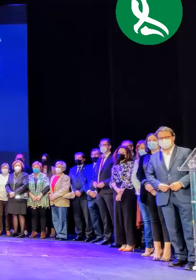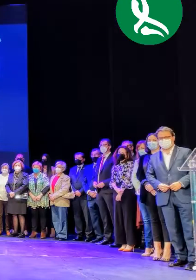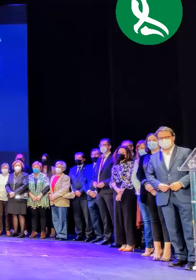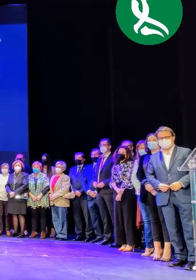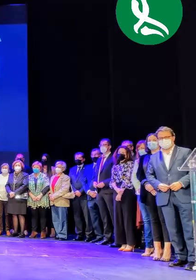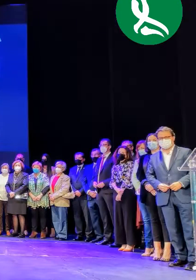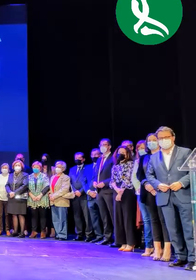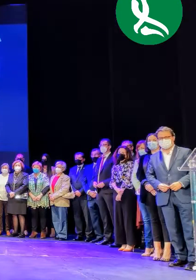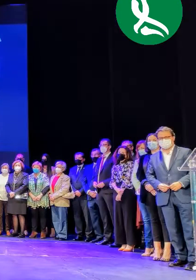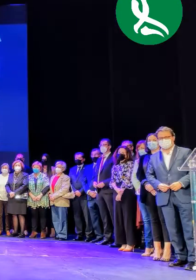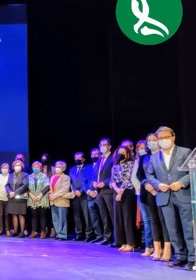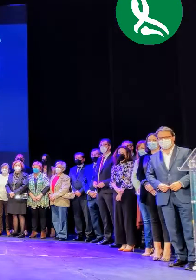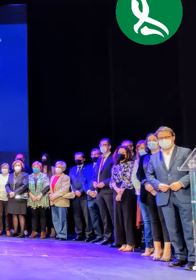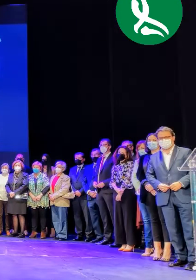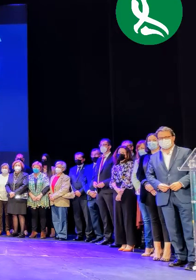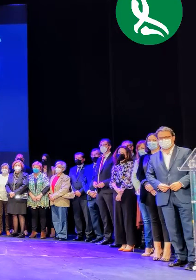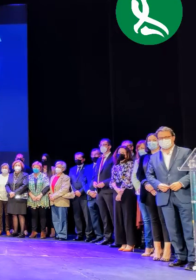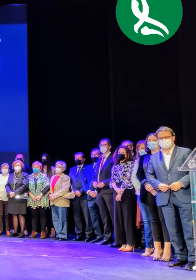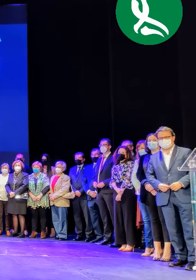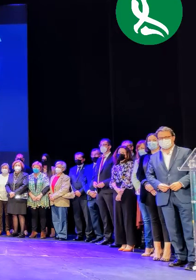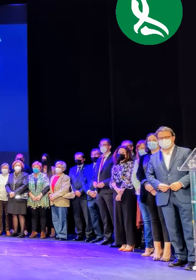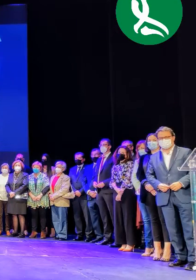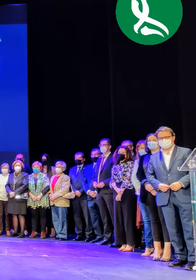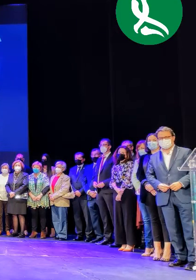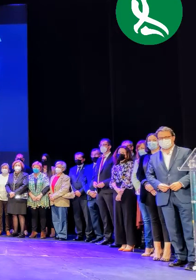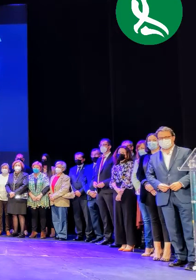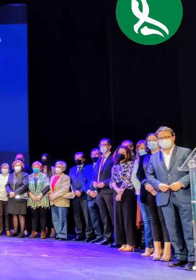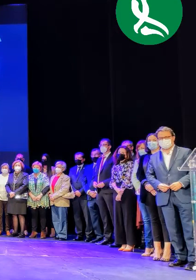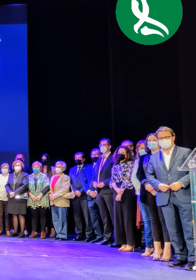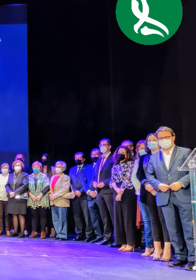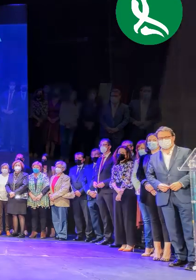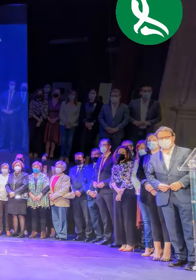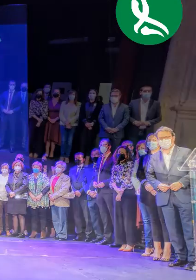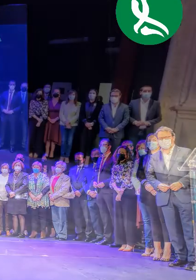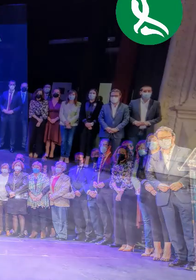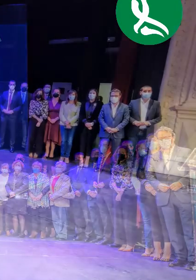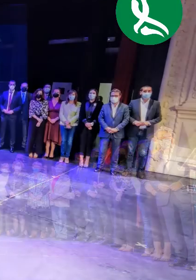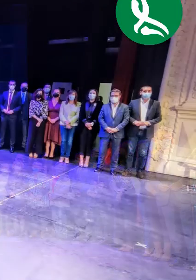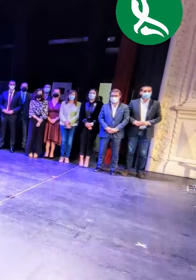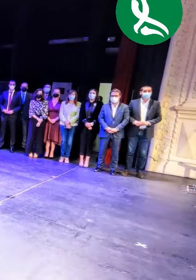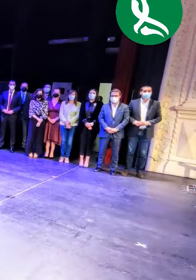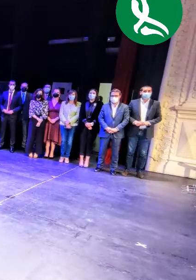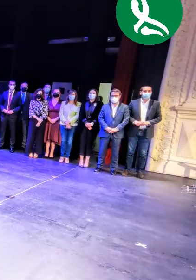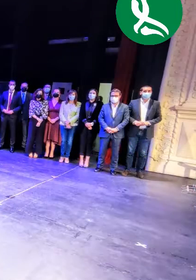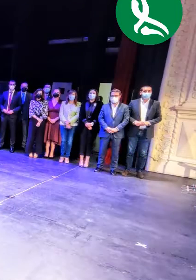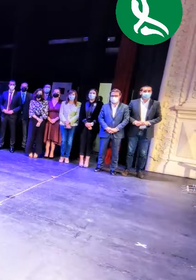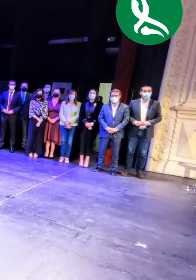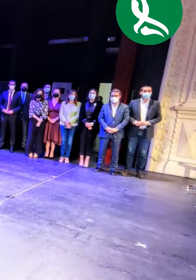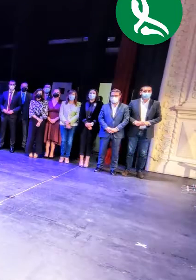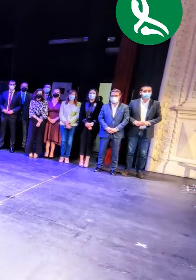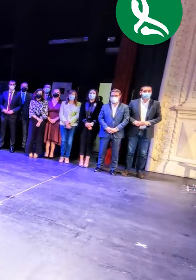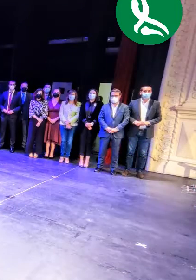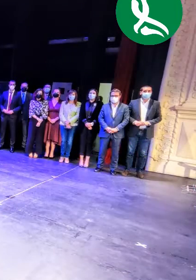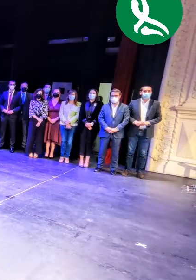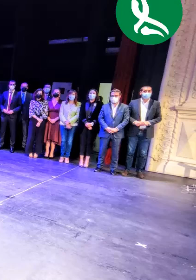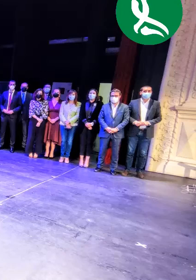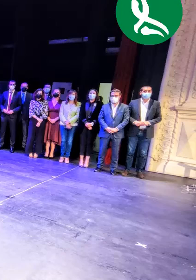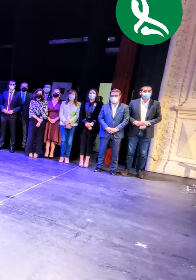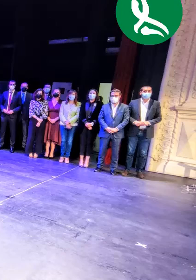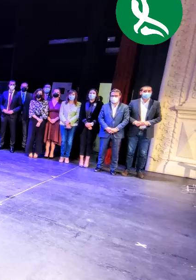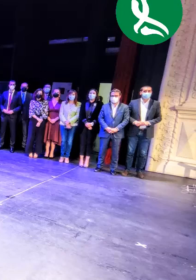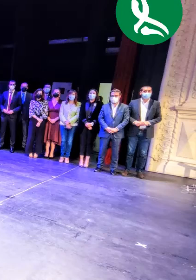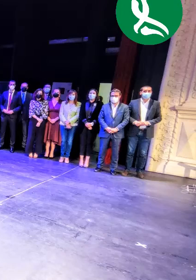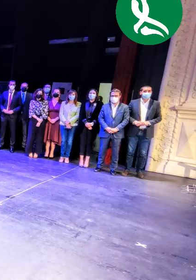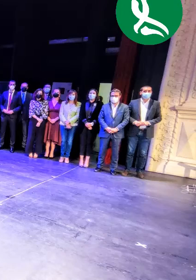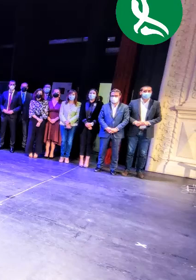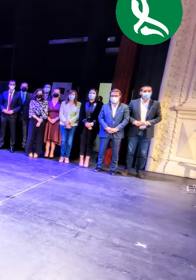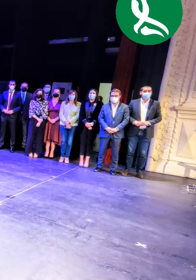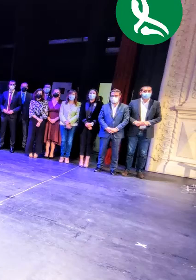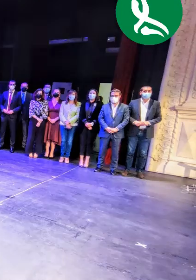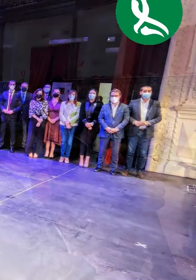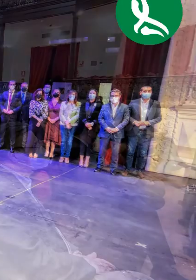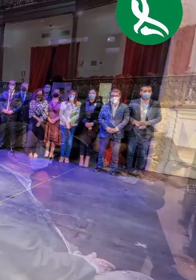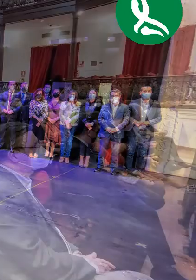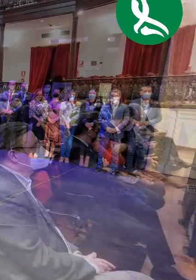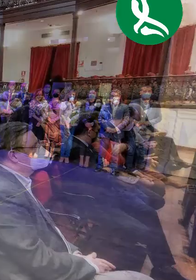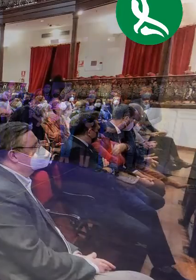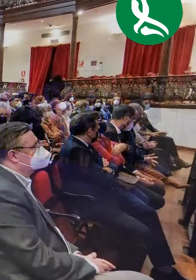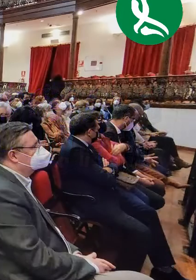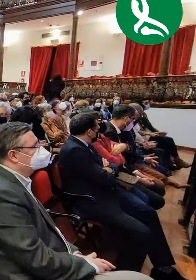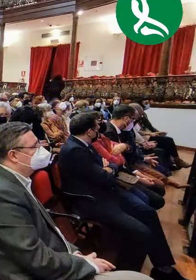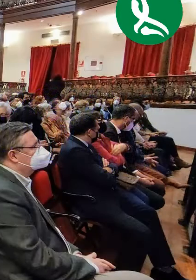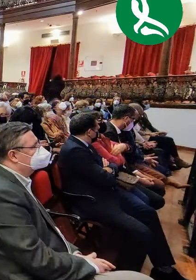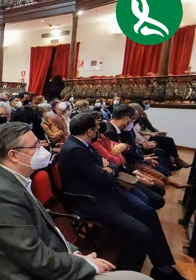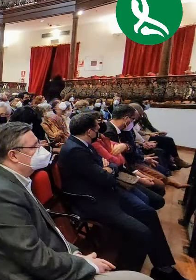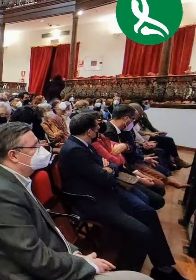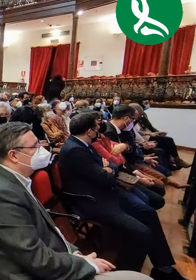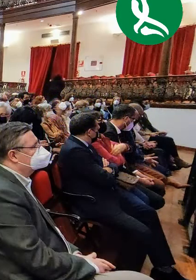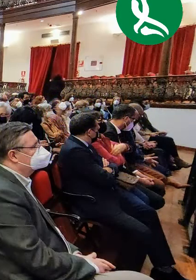como una prolongación hecha hogar de nuestros servicios. No nos olvidaremos de dar las gracias a las personas que acompañamos cada